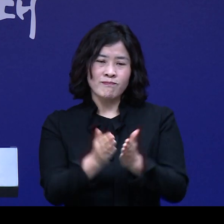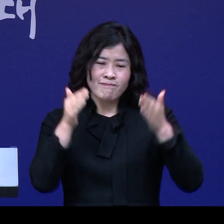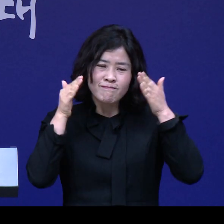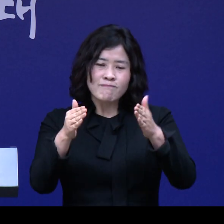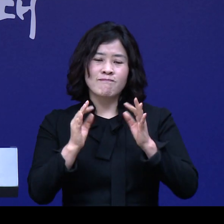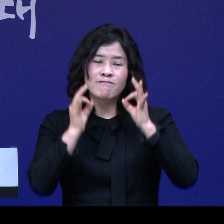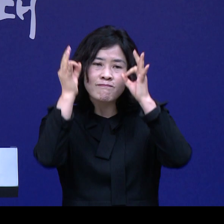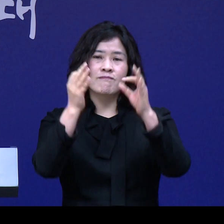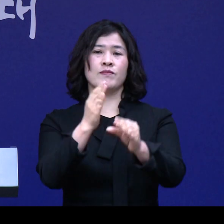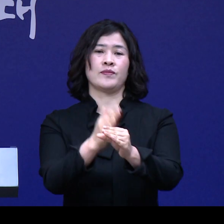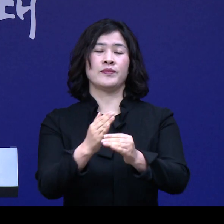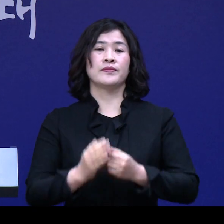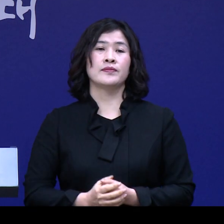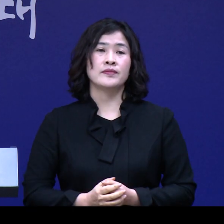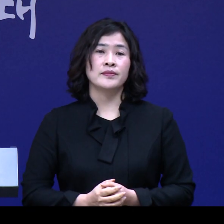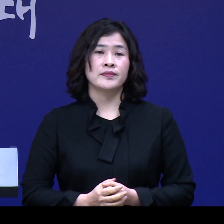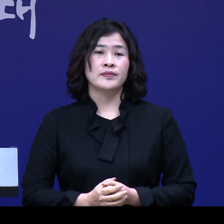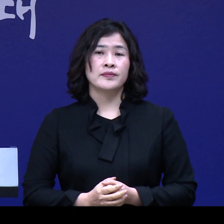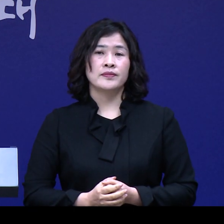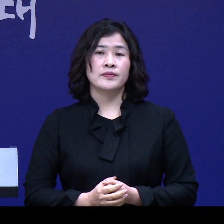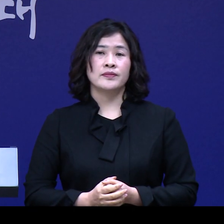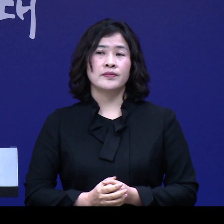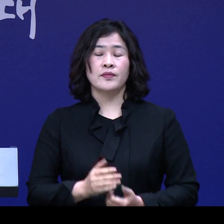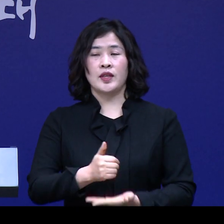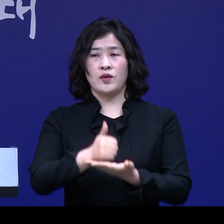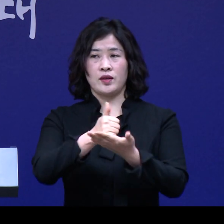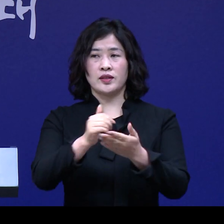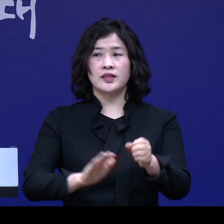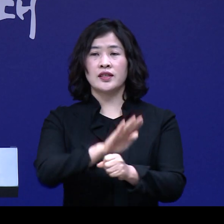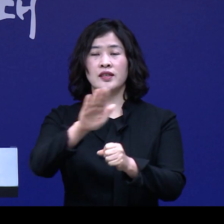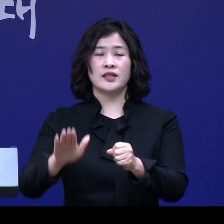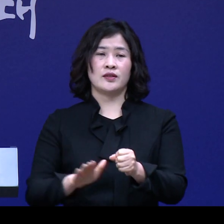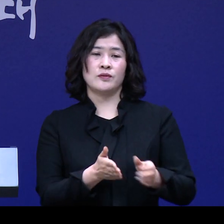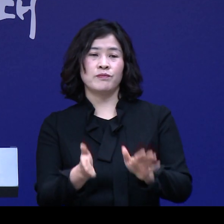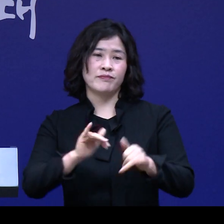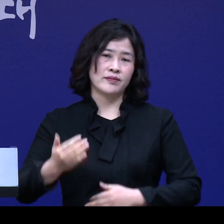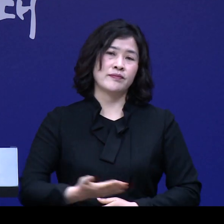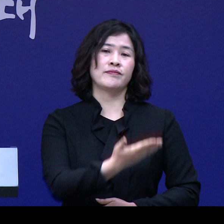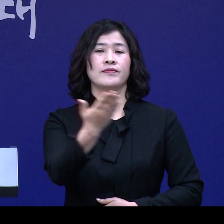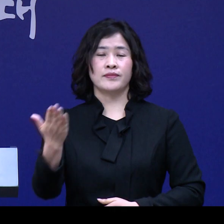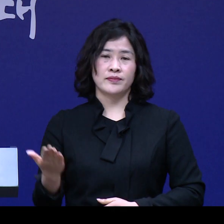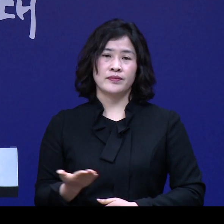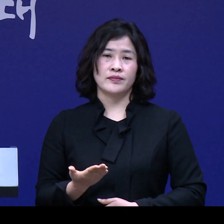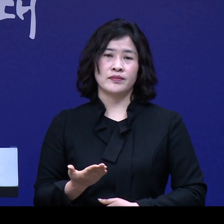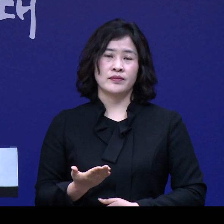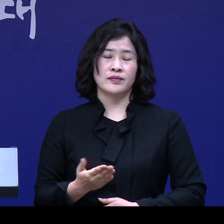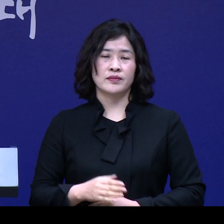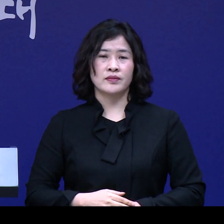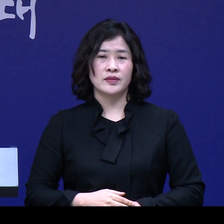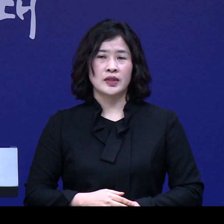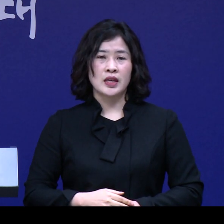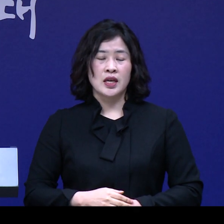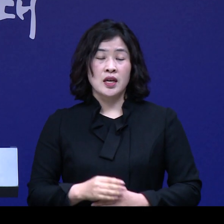집중을 하고 있습니다. 존경하고 사랑하는 도민 여러분 1분